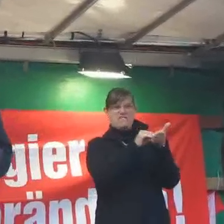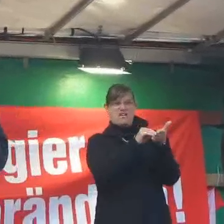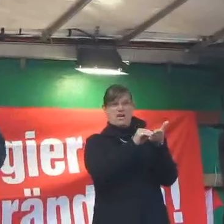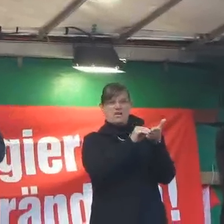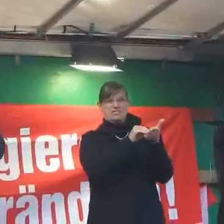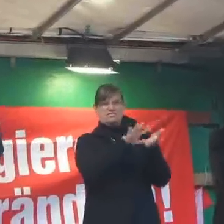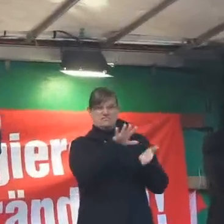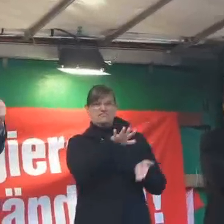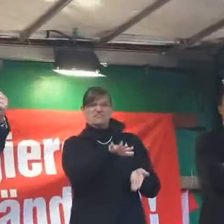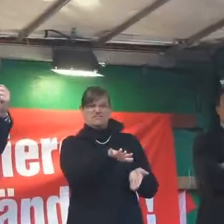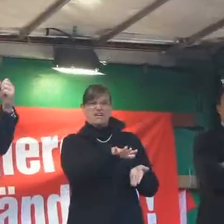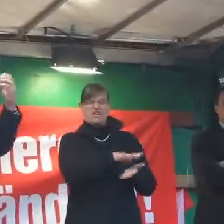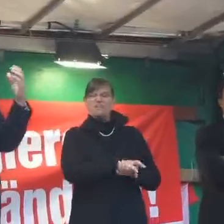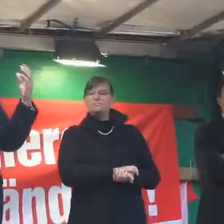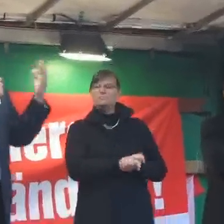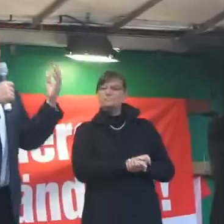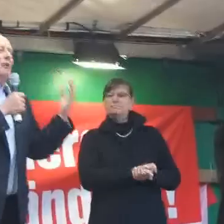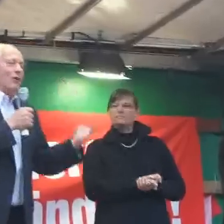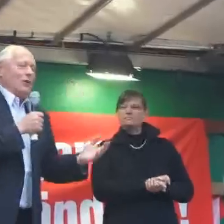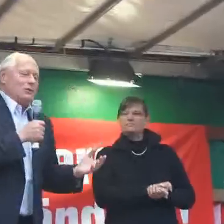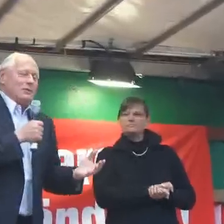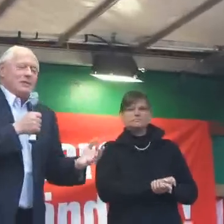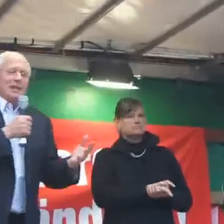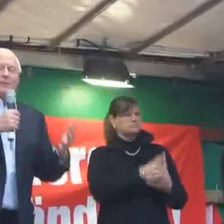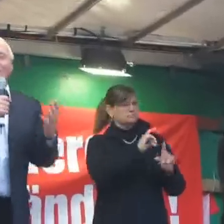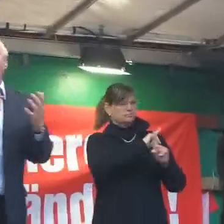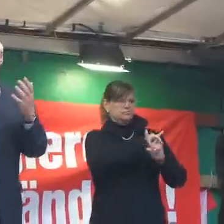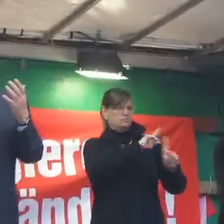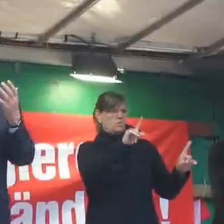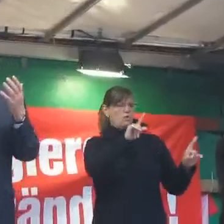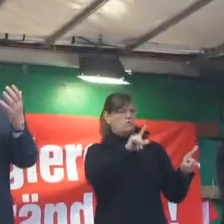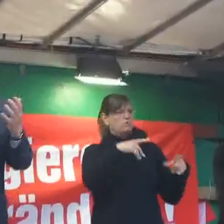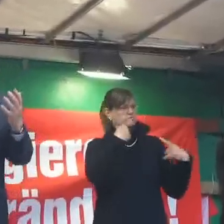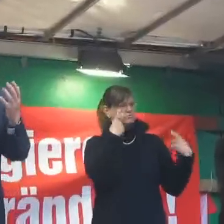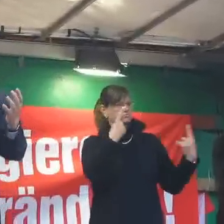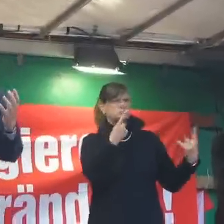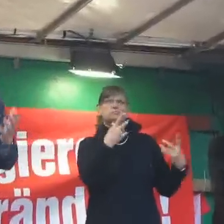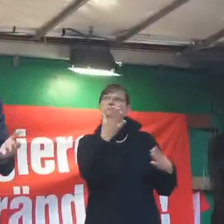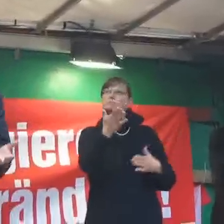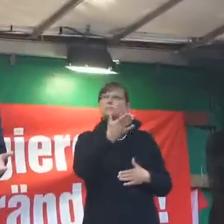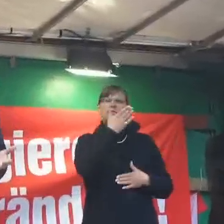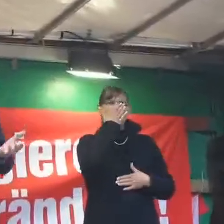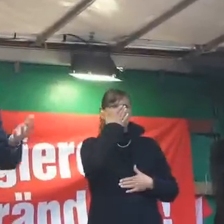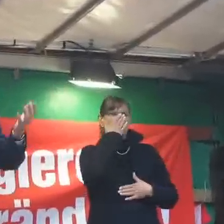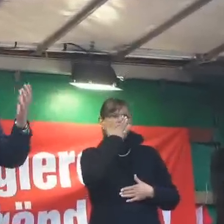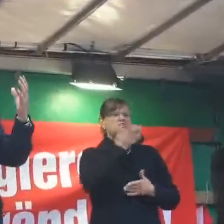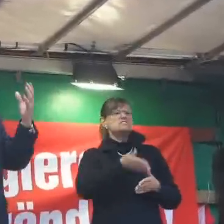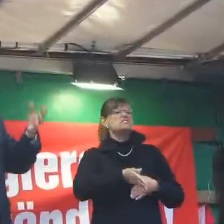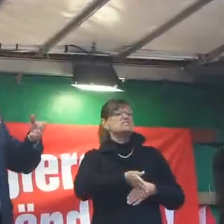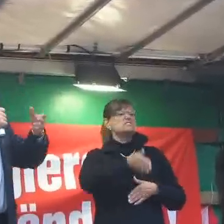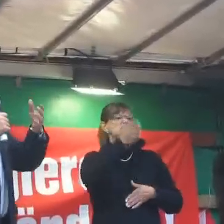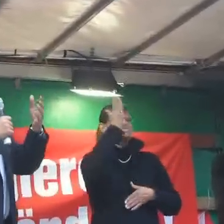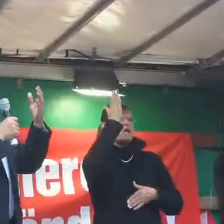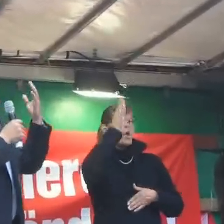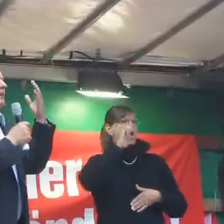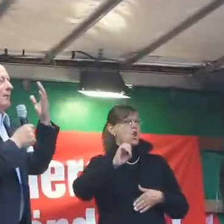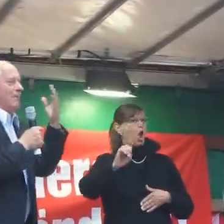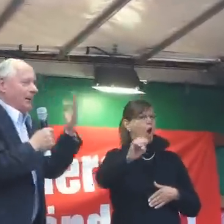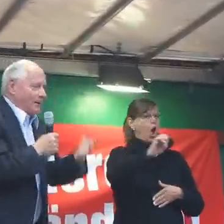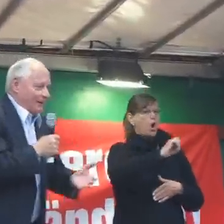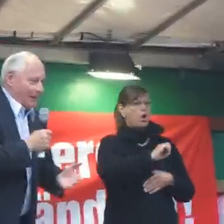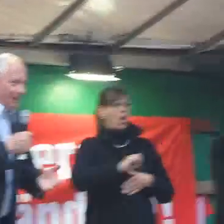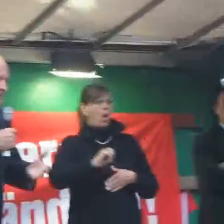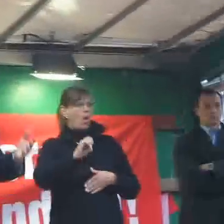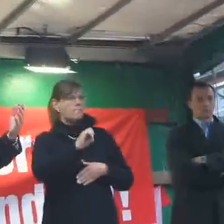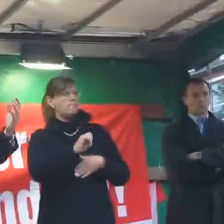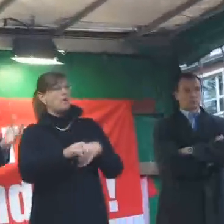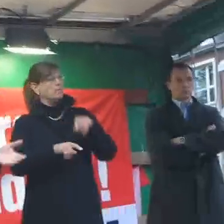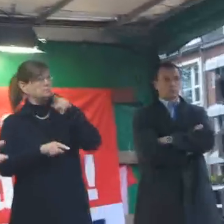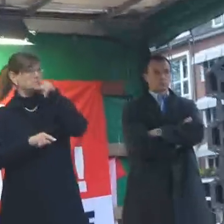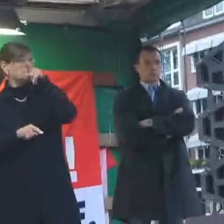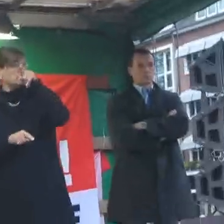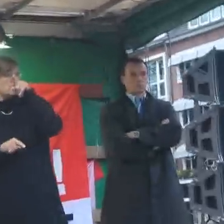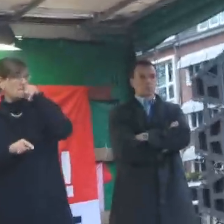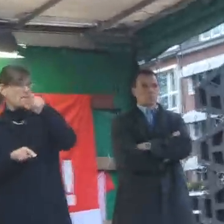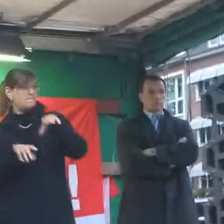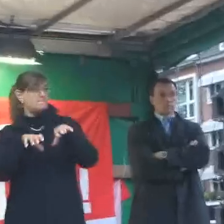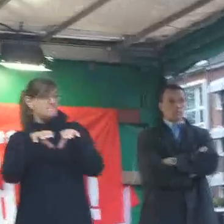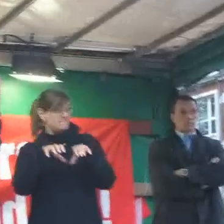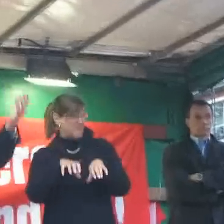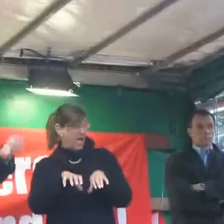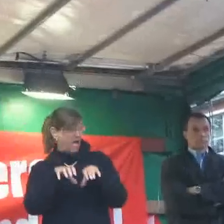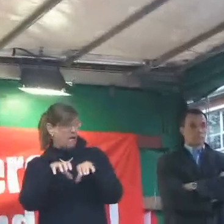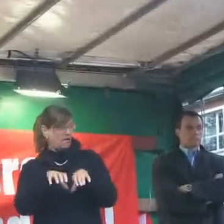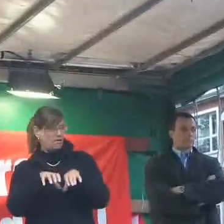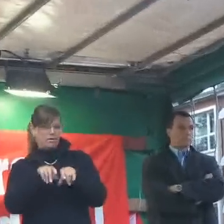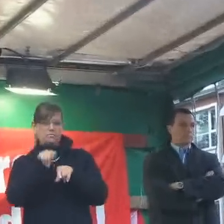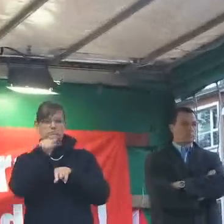Und der Beweis ist ja sofort zu sehen, wenn man eben nach Südeuropa blickt. Dort haben wir ehemalige Banker, die eingesetzt werden